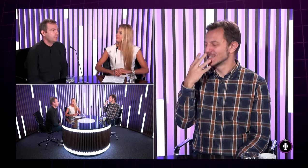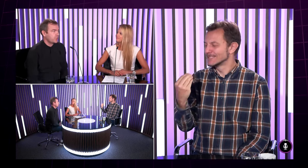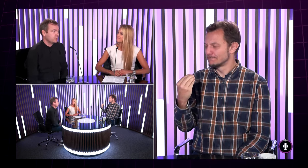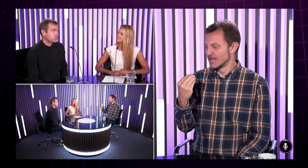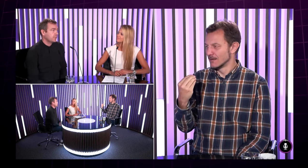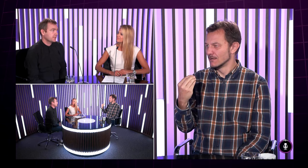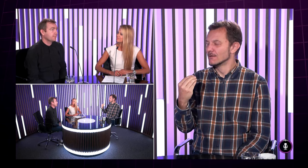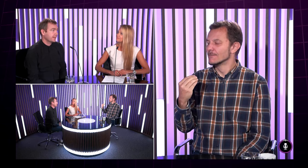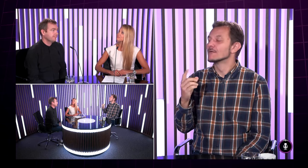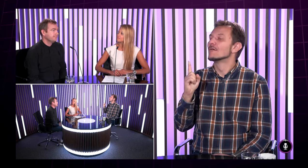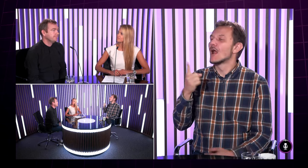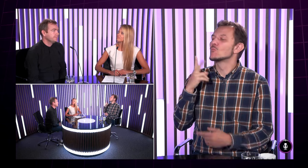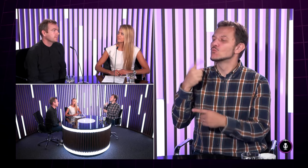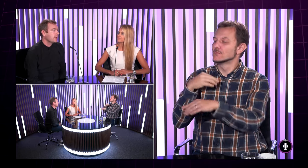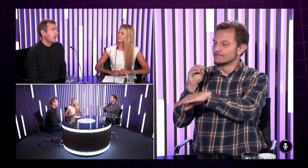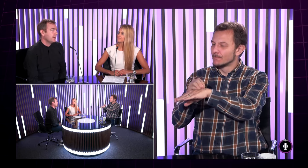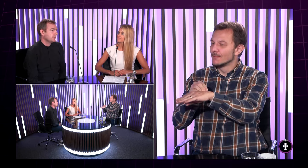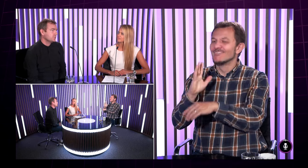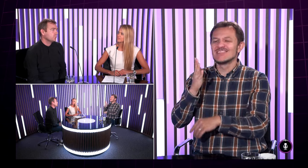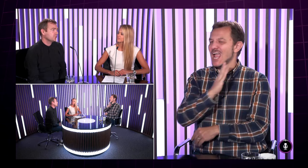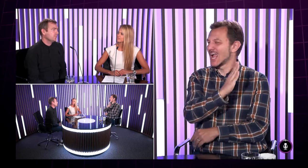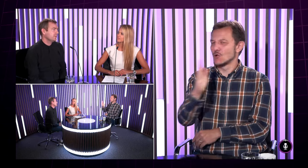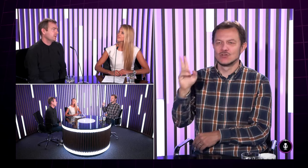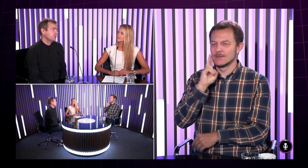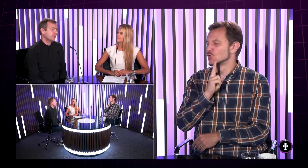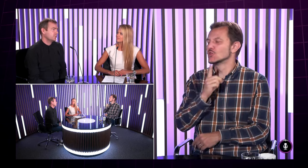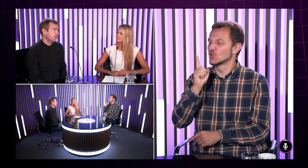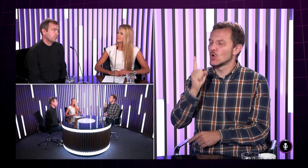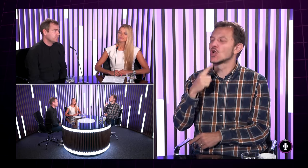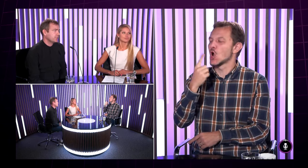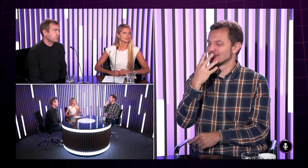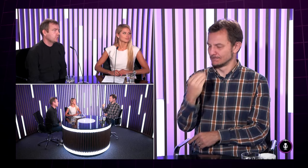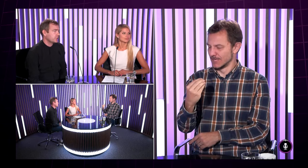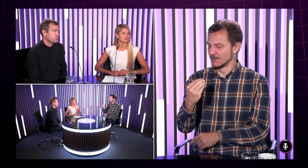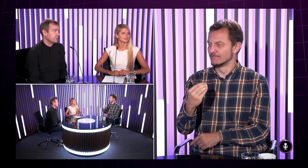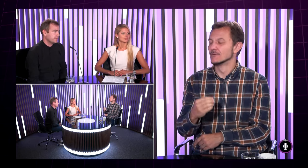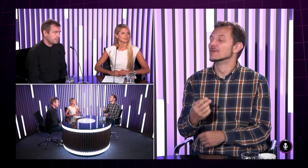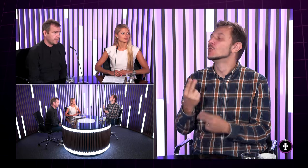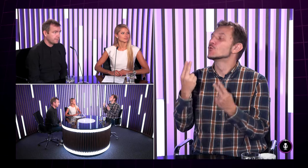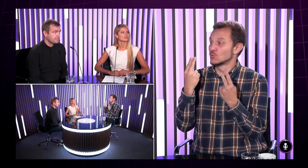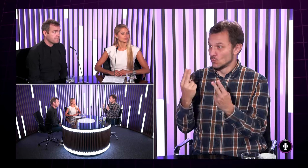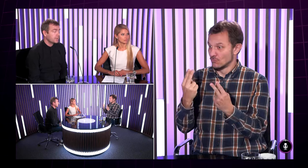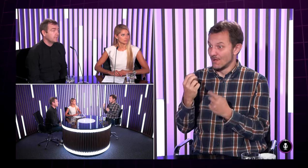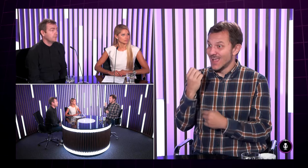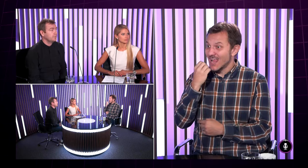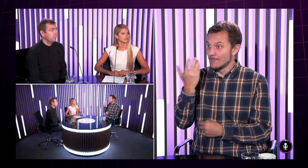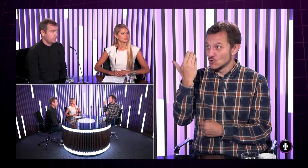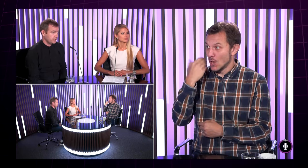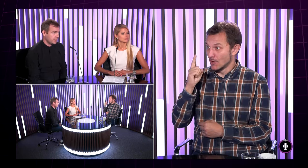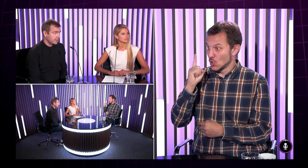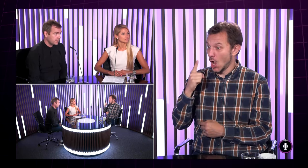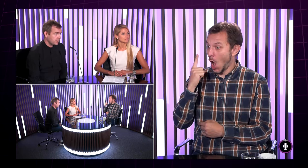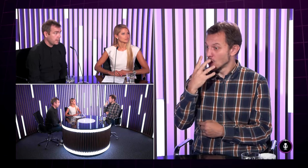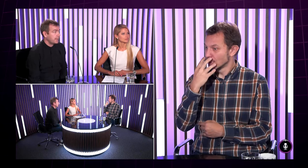Ja dokážem odčítavať spier. Ale musím k tomu ešte povedať, že nie každý nepočujúci takto dokáže odčítavať spier. Je veľmi